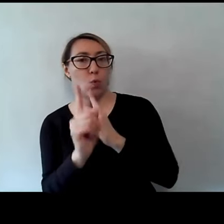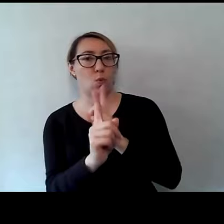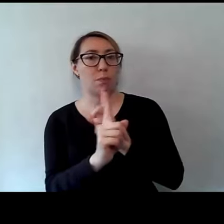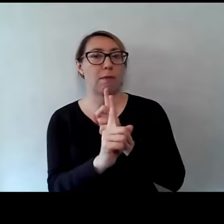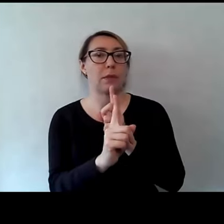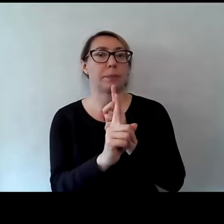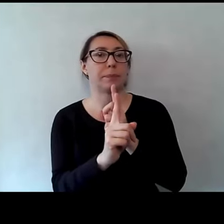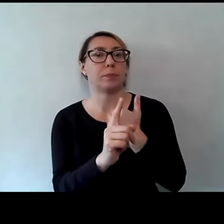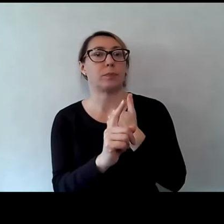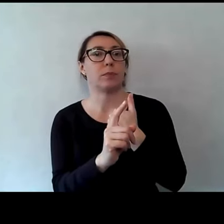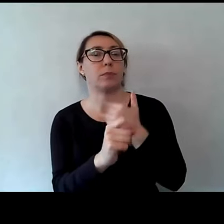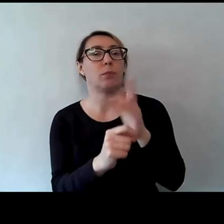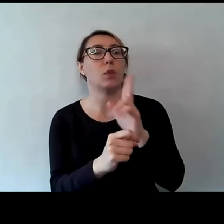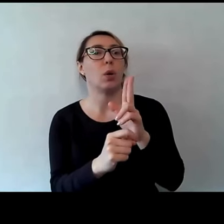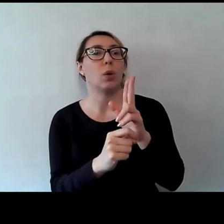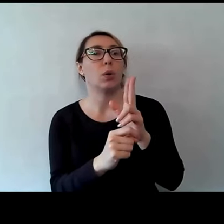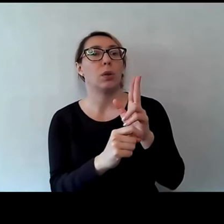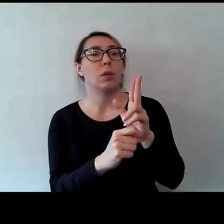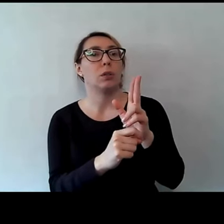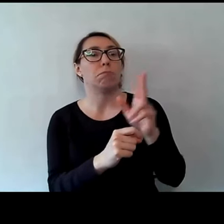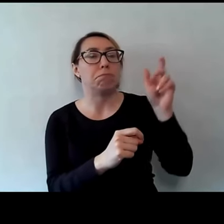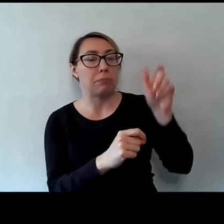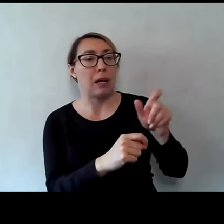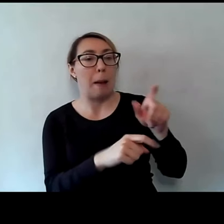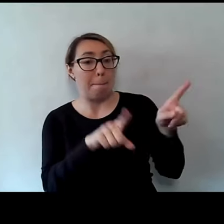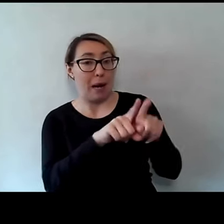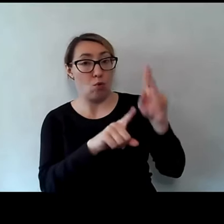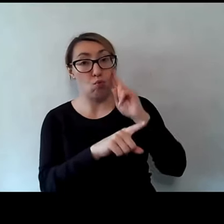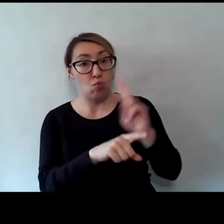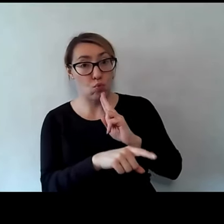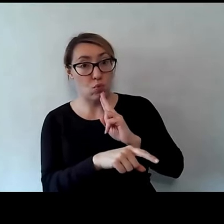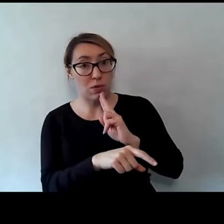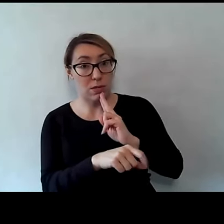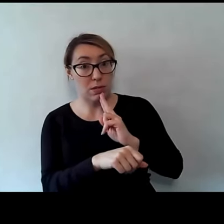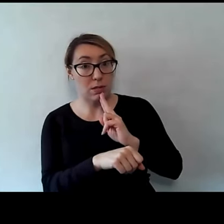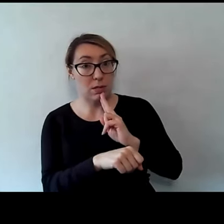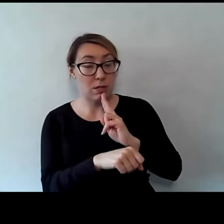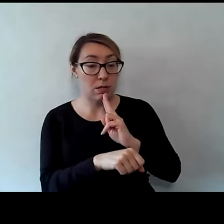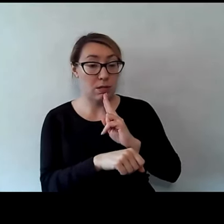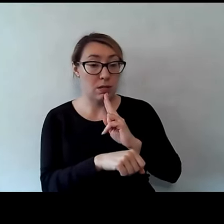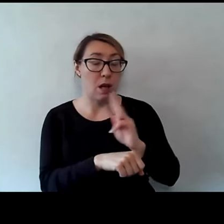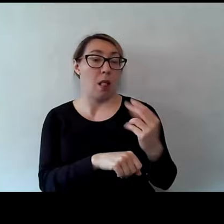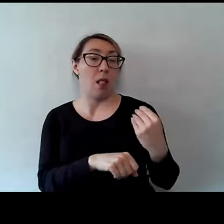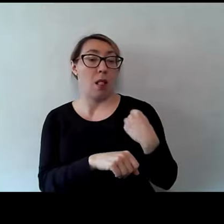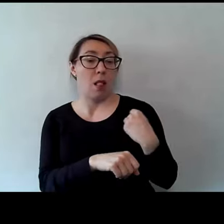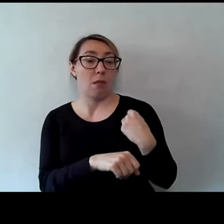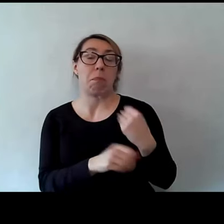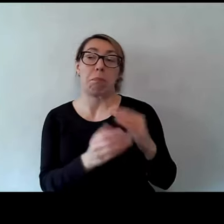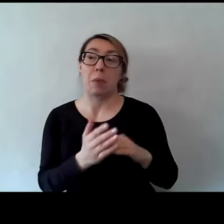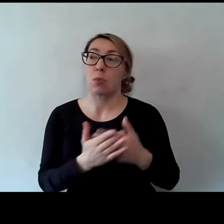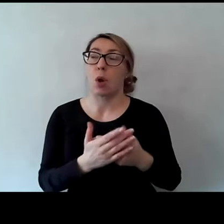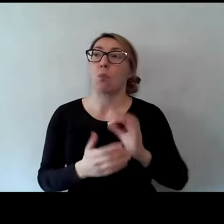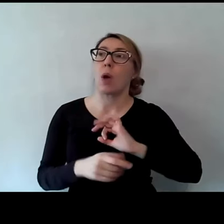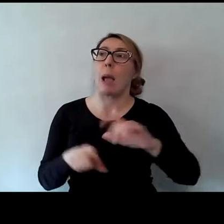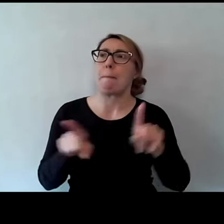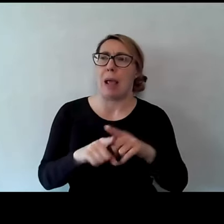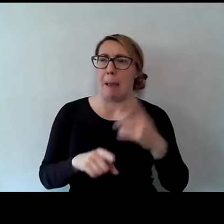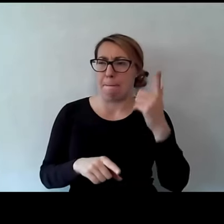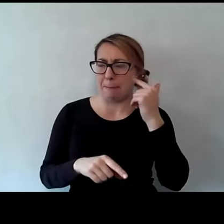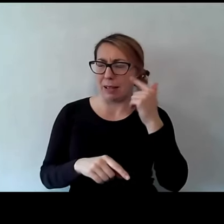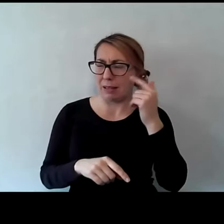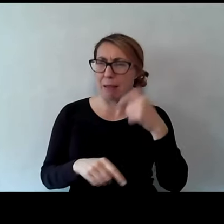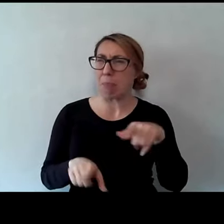z osobą, która ma brata głuchego i mówi, że wiesz co, mój brat, pamiętam, też był